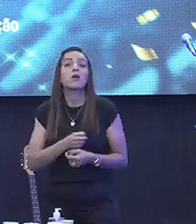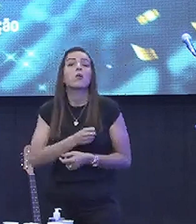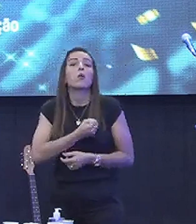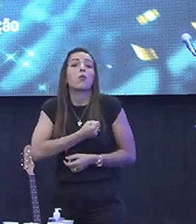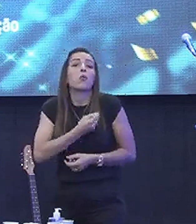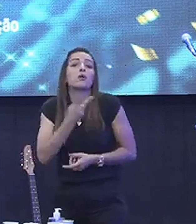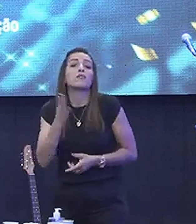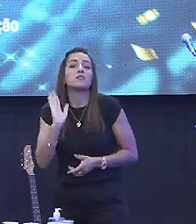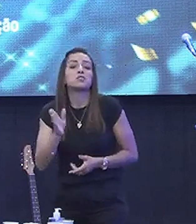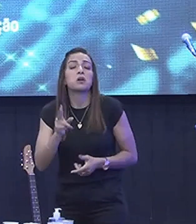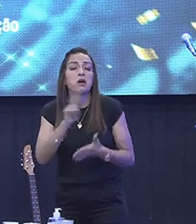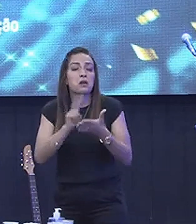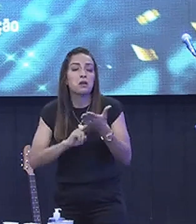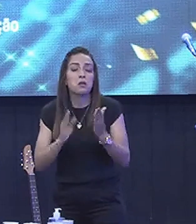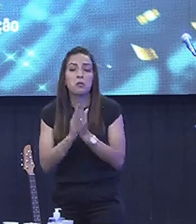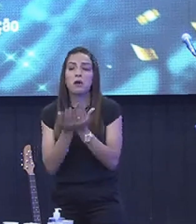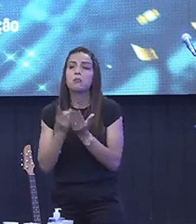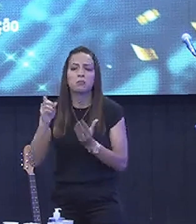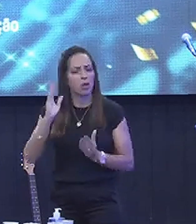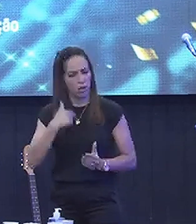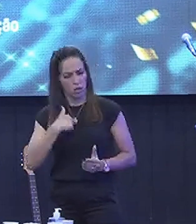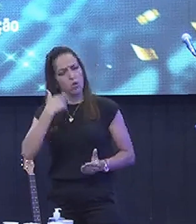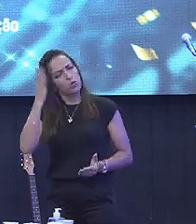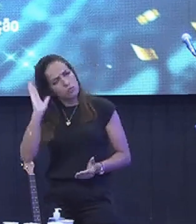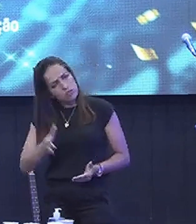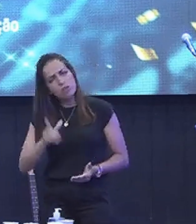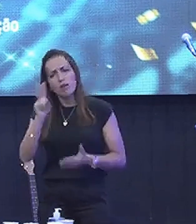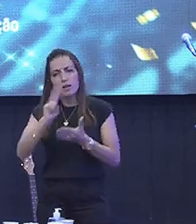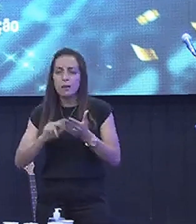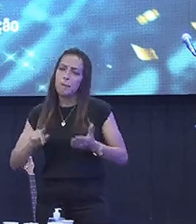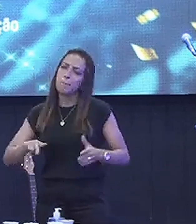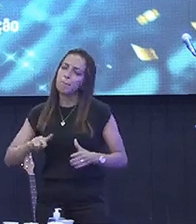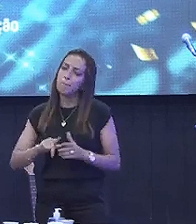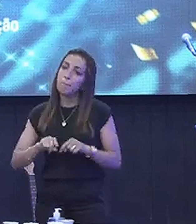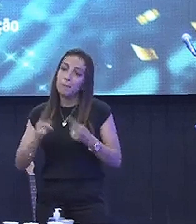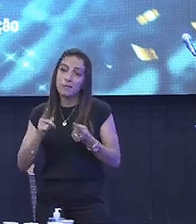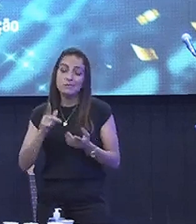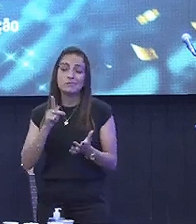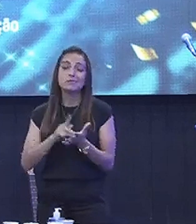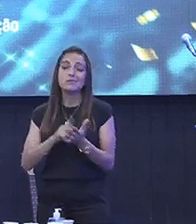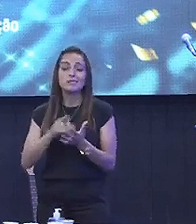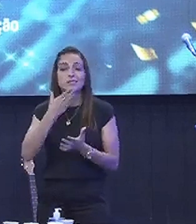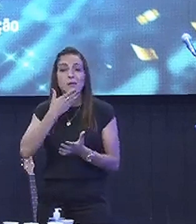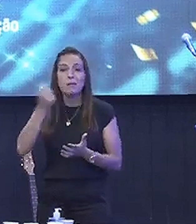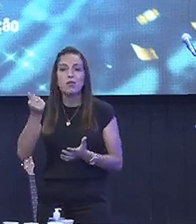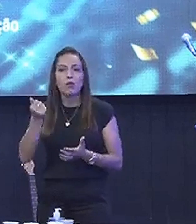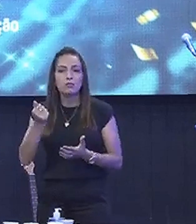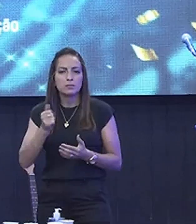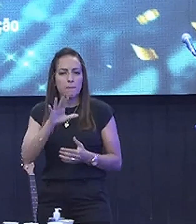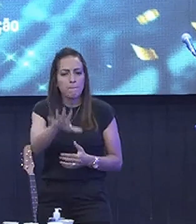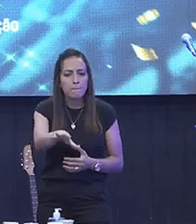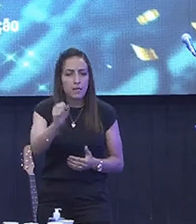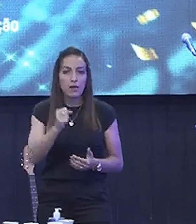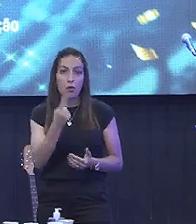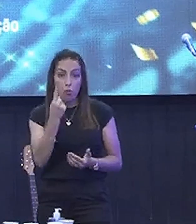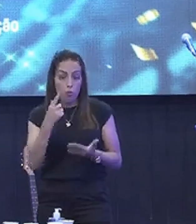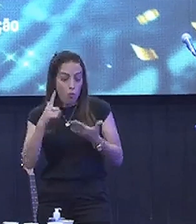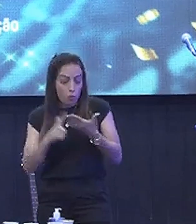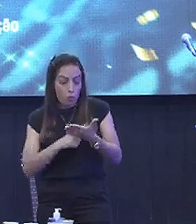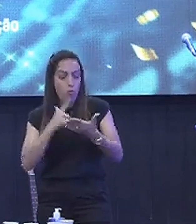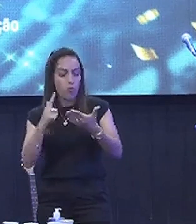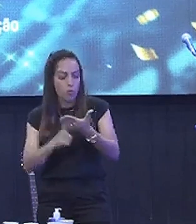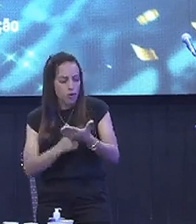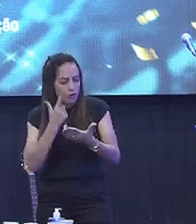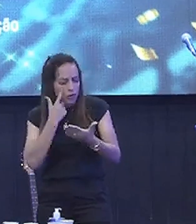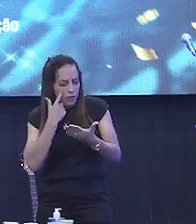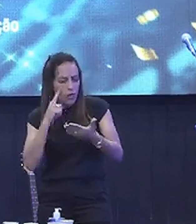você leu a Bíblia? Eu já li a Bíblia já completa Mas sinceramente, meu irmão É melhor você pegar um livro no ano E meditar